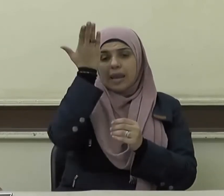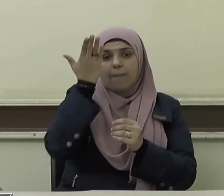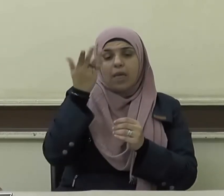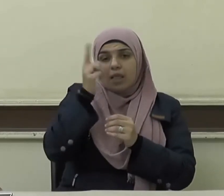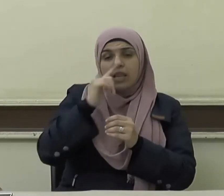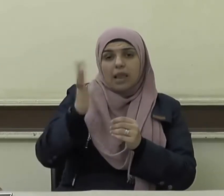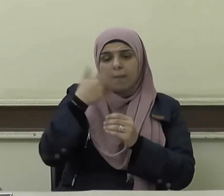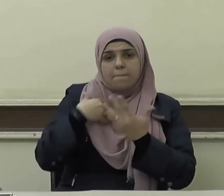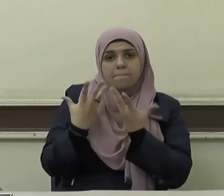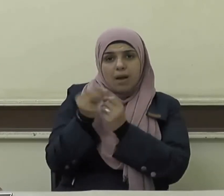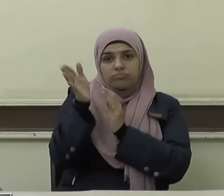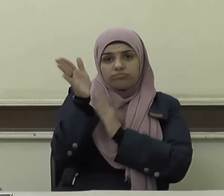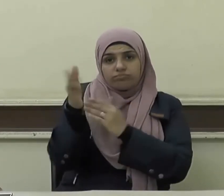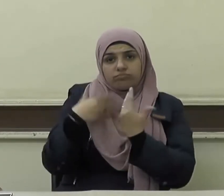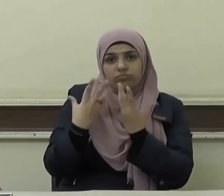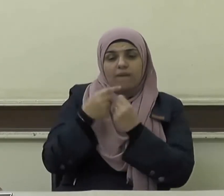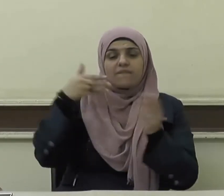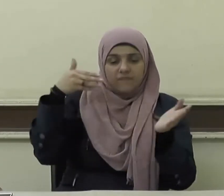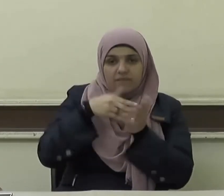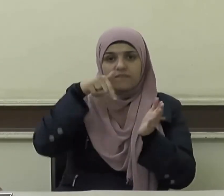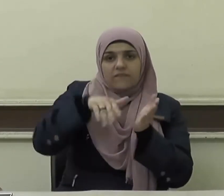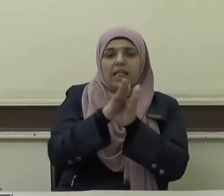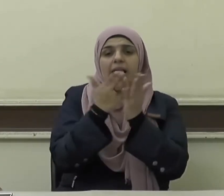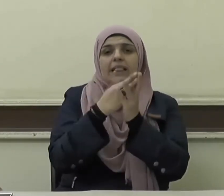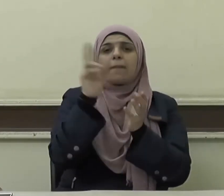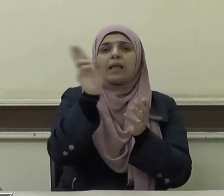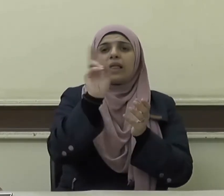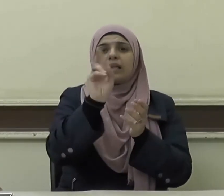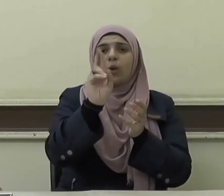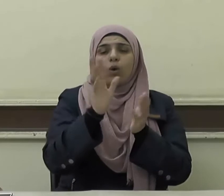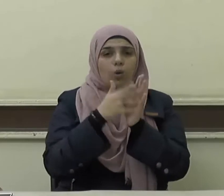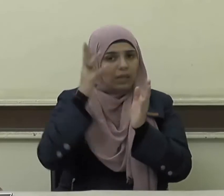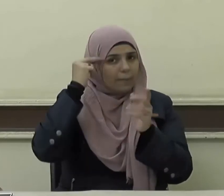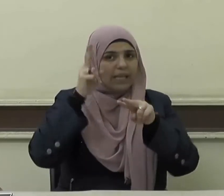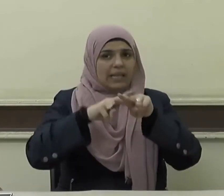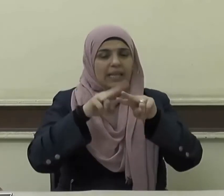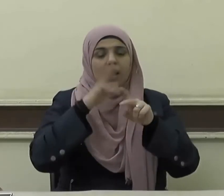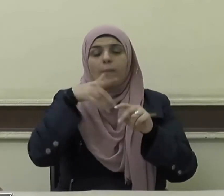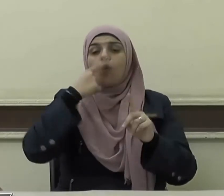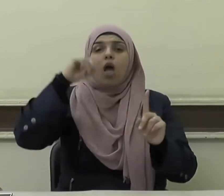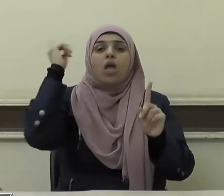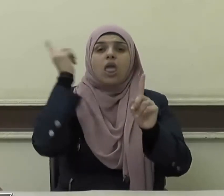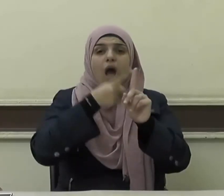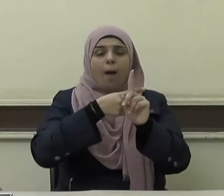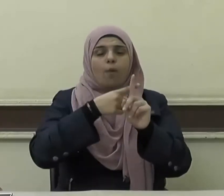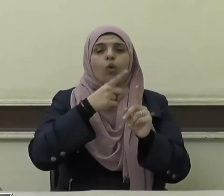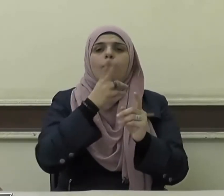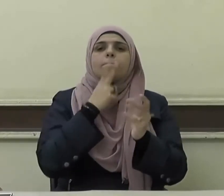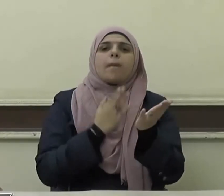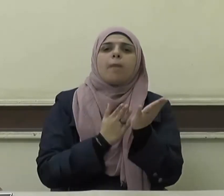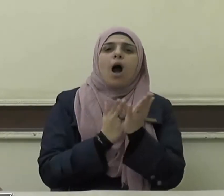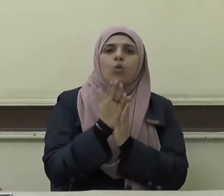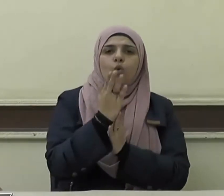يجدونه مكتوبا عندهم في التوراة والإنجيل يأمرهم بالمعروف